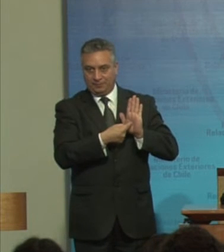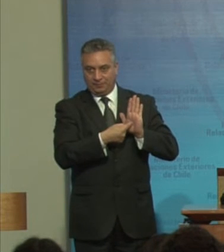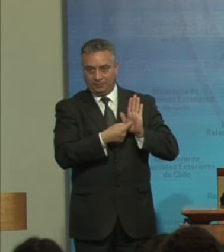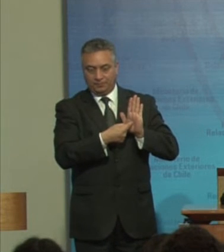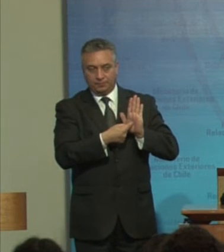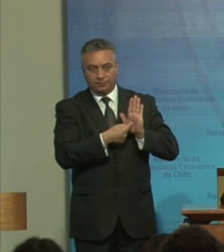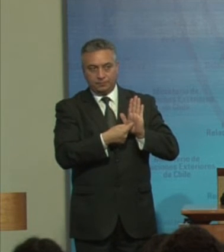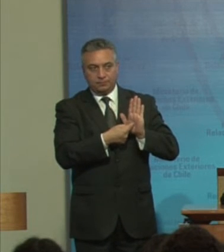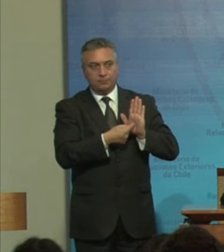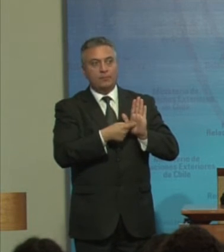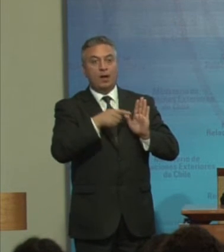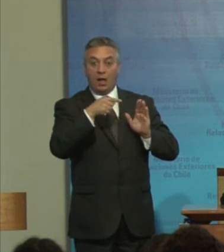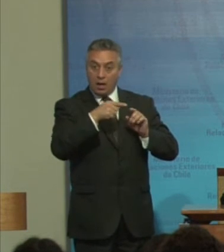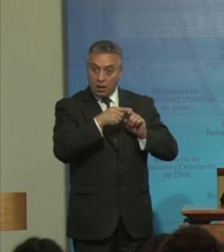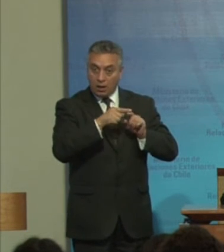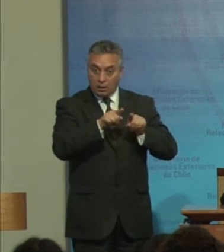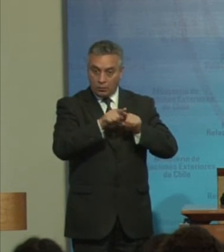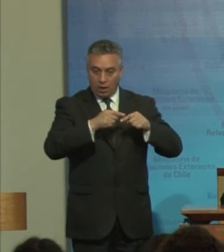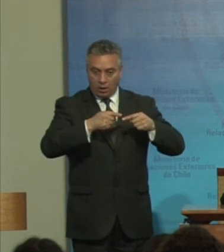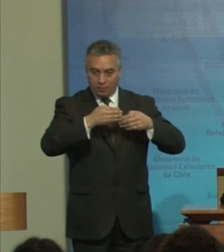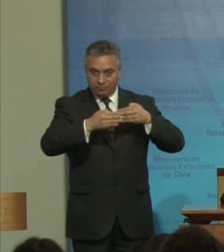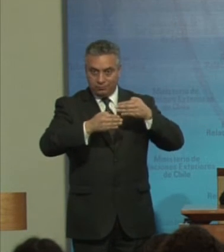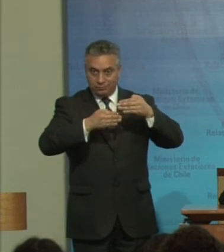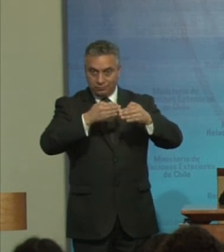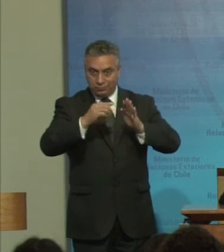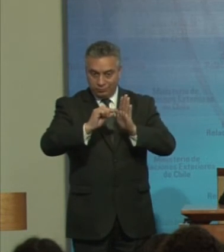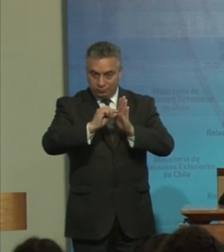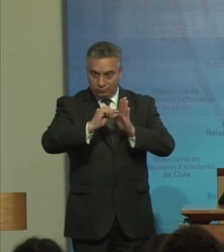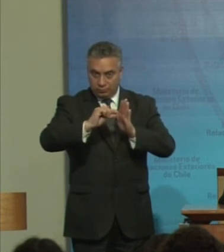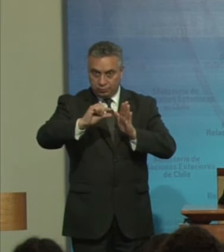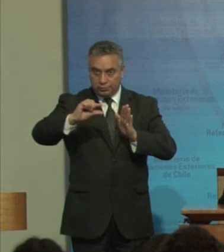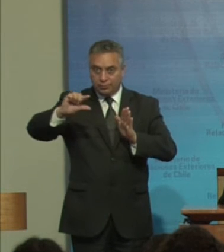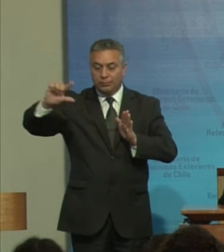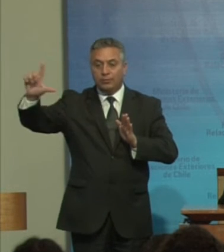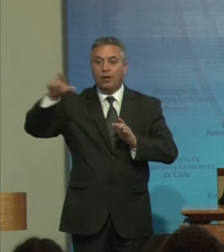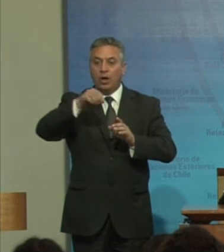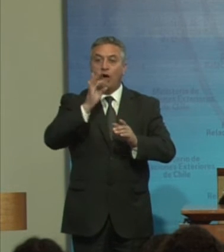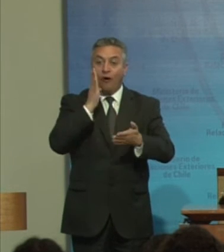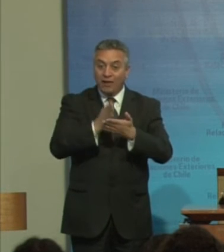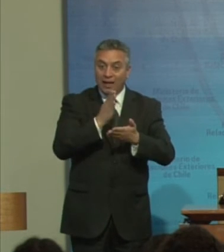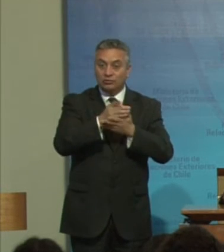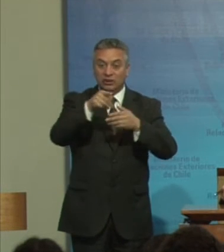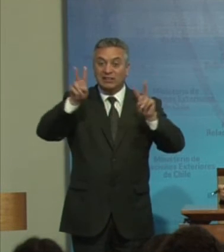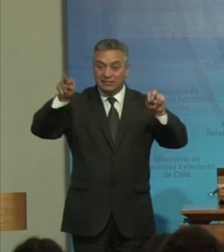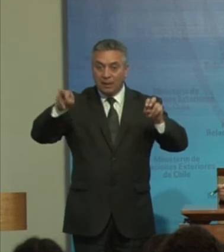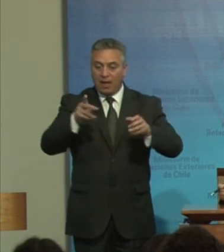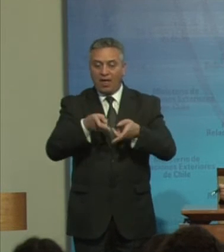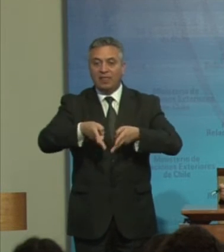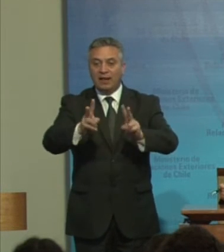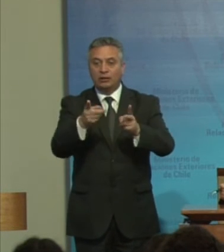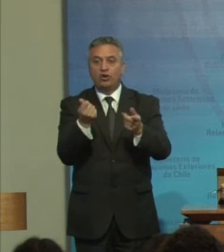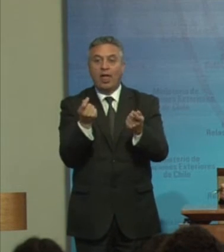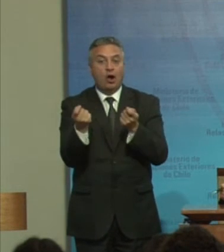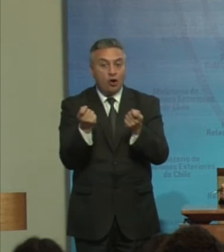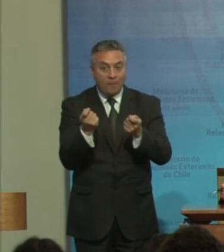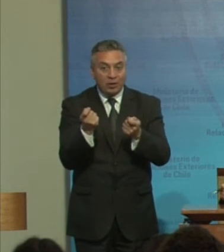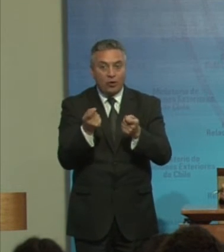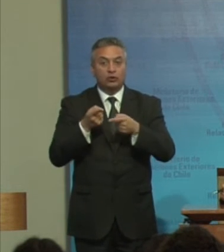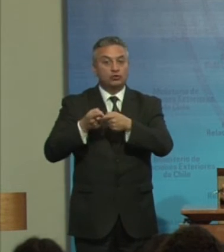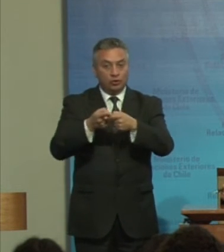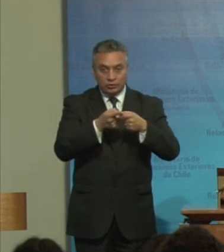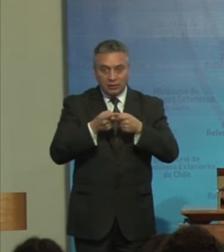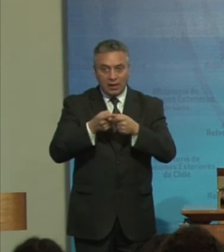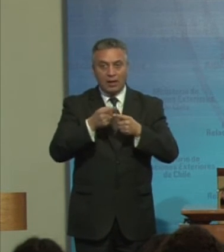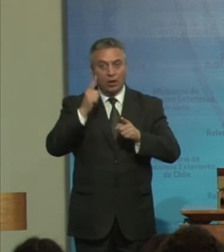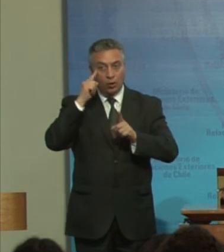O la progresividad Para el resto De las obligaciones Relacionados Con los derechos Económicos Sociales Y culturales